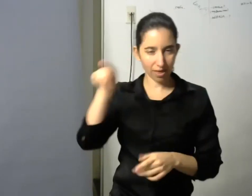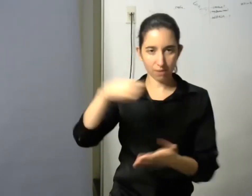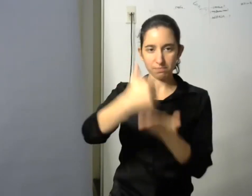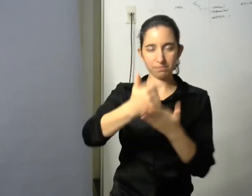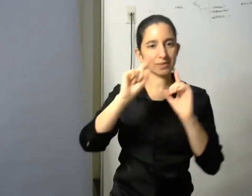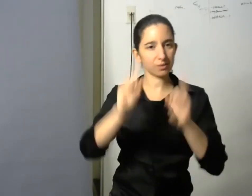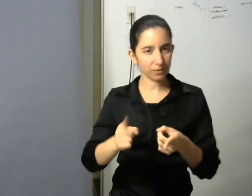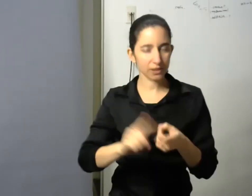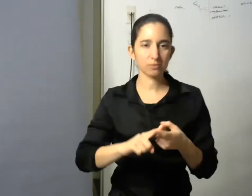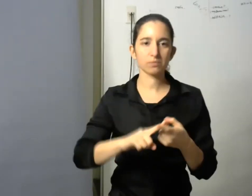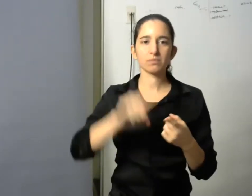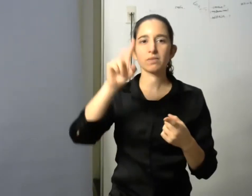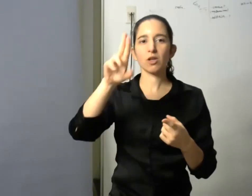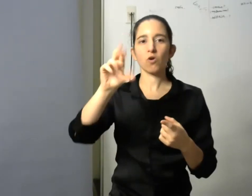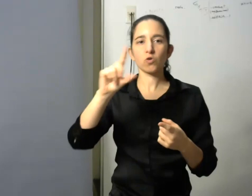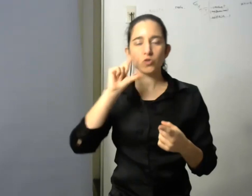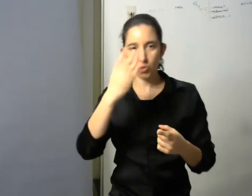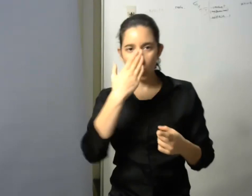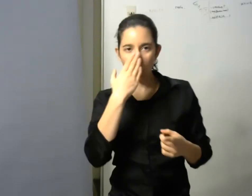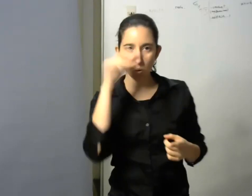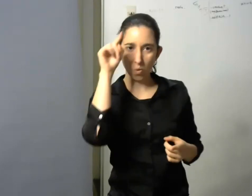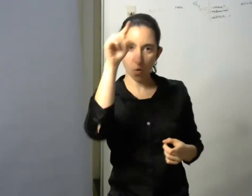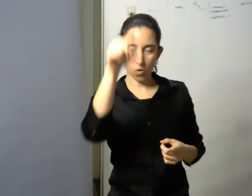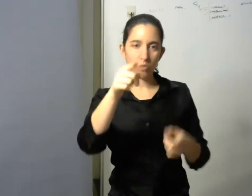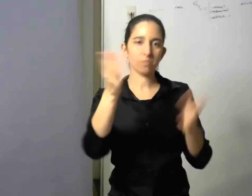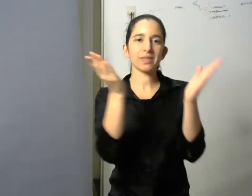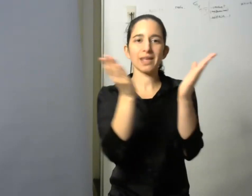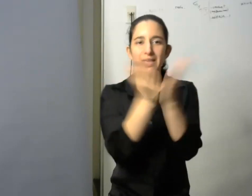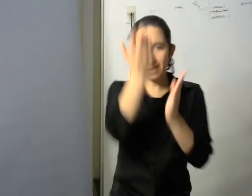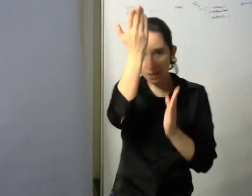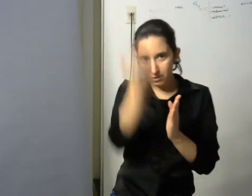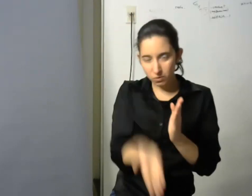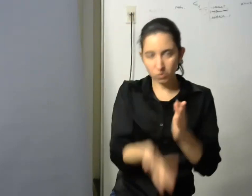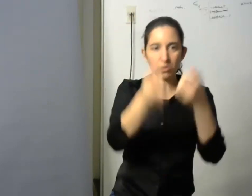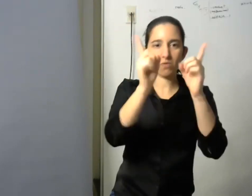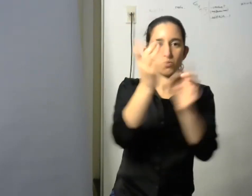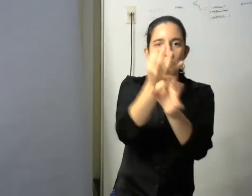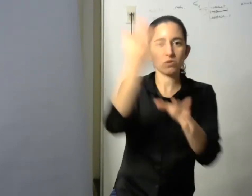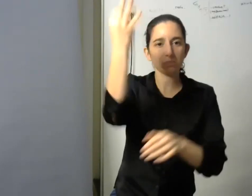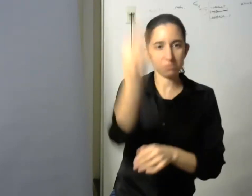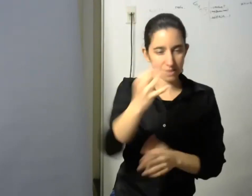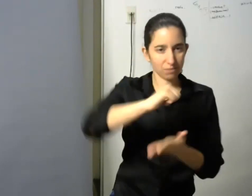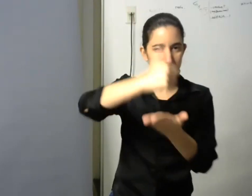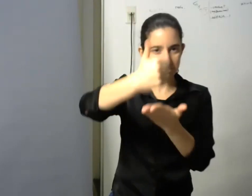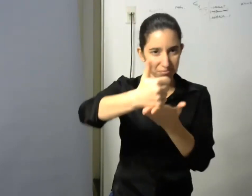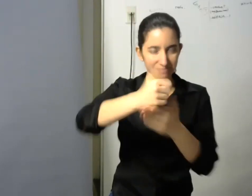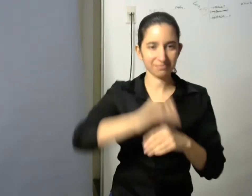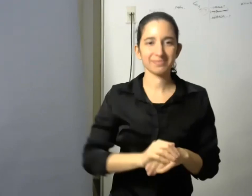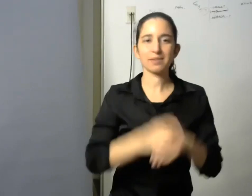de Córdoba estudiante del profesorado de Educación Especial Las Varillas que por recomendación de su profesora se suma la